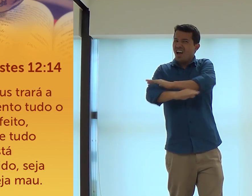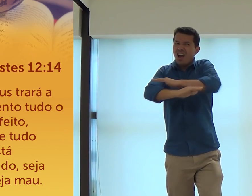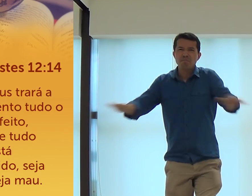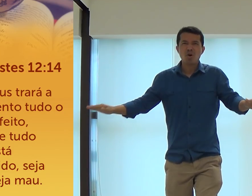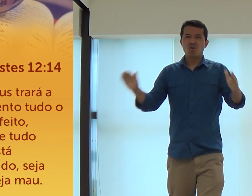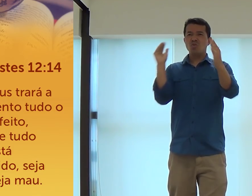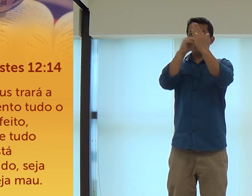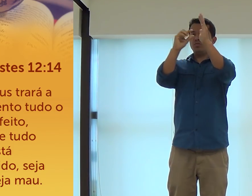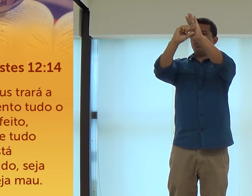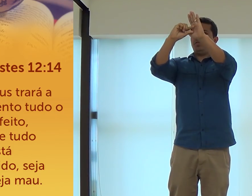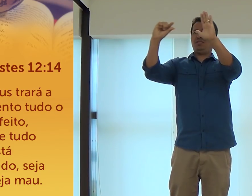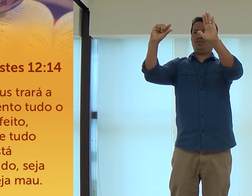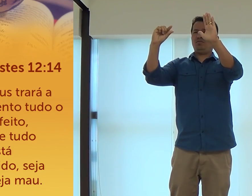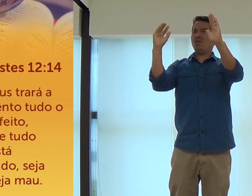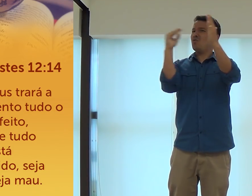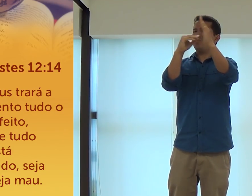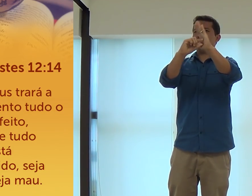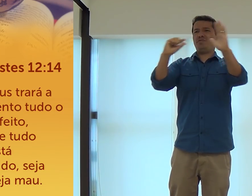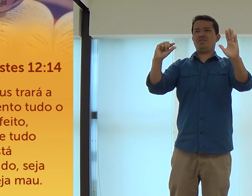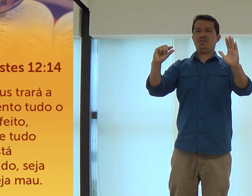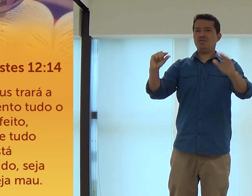já. É o último versículo.